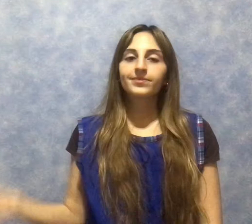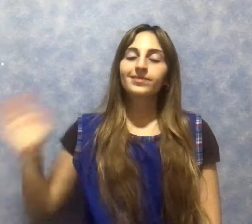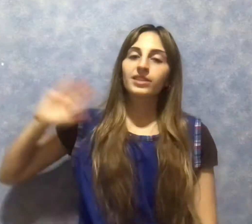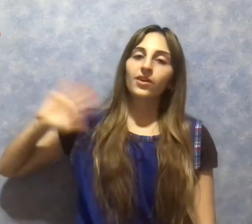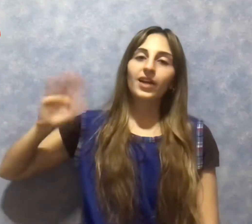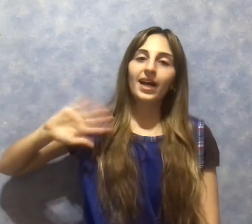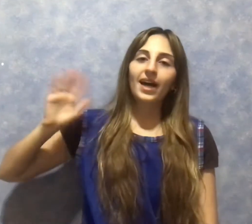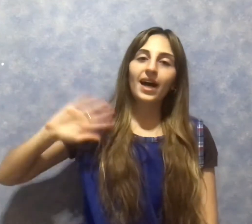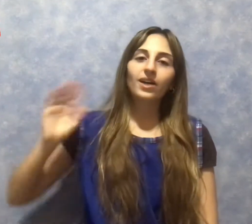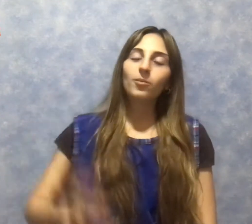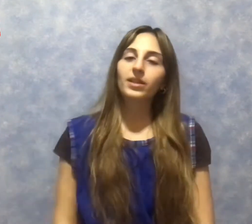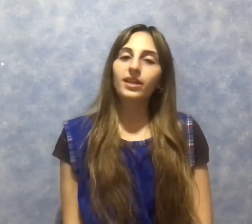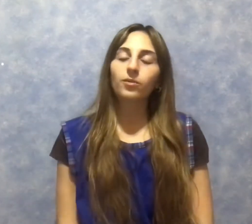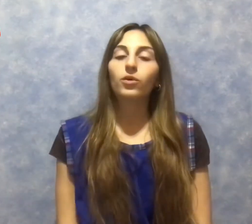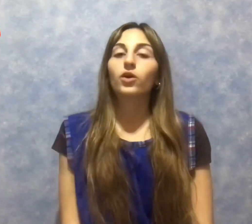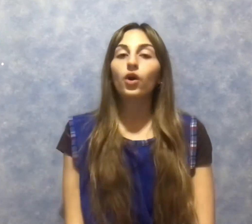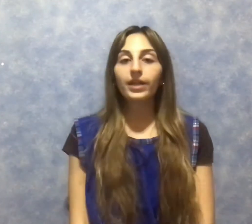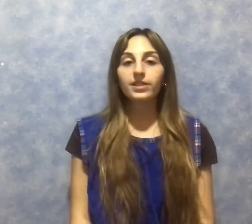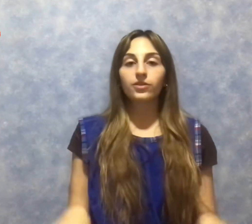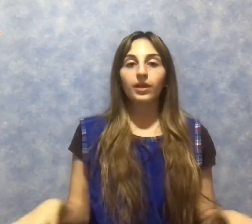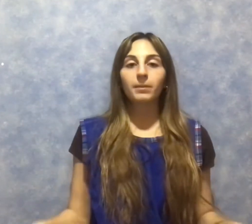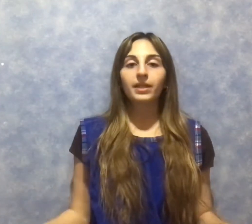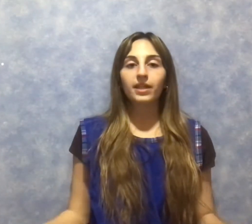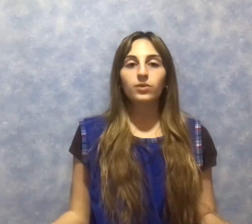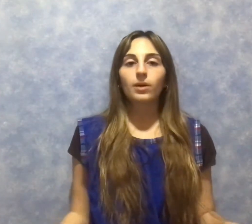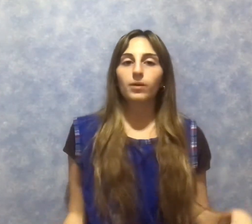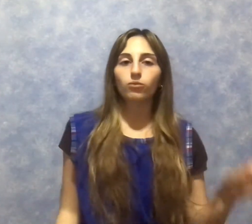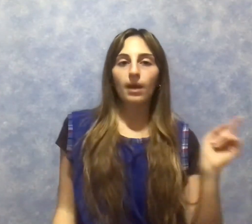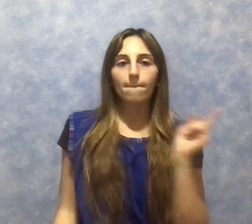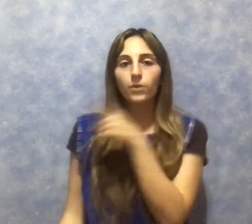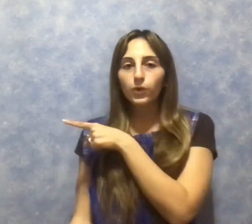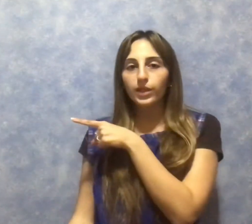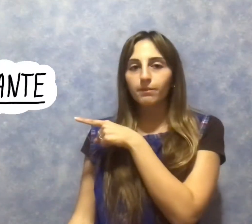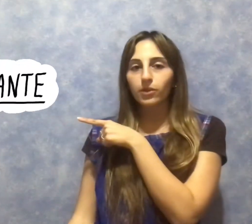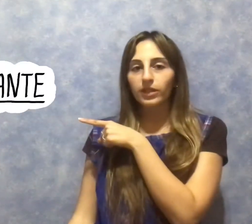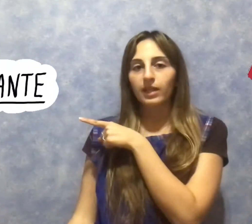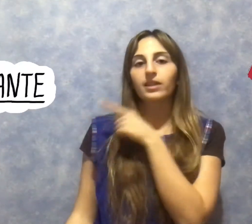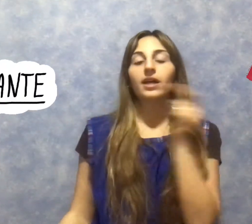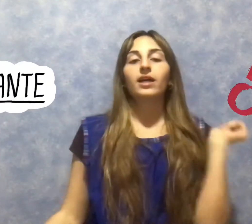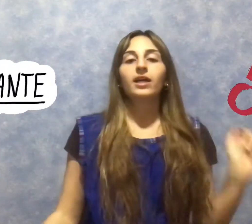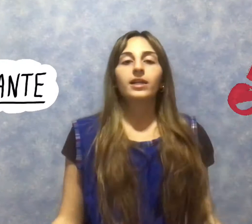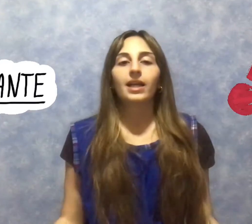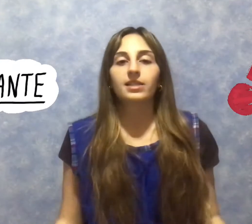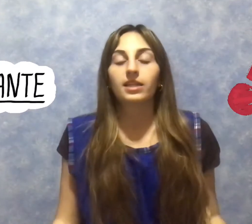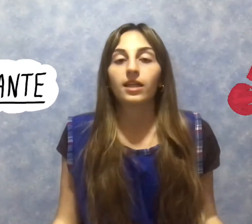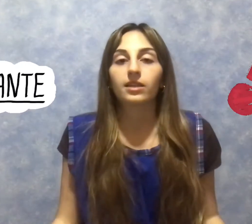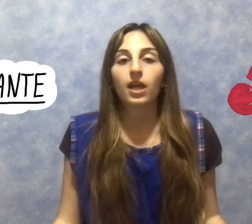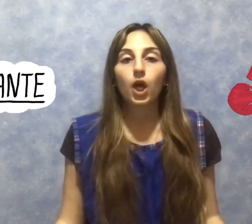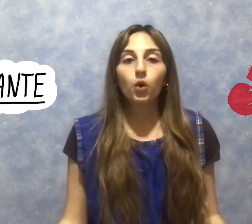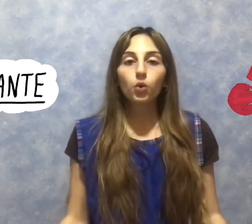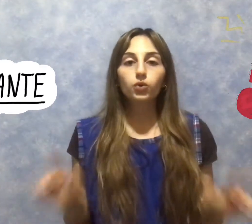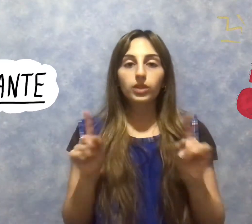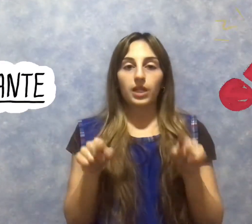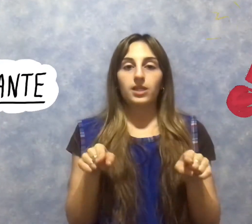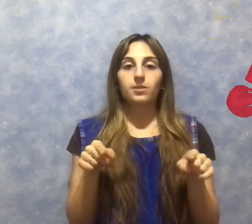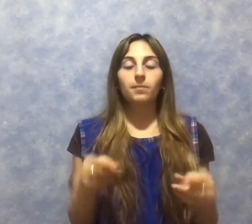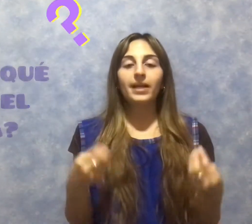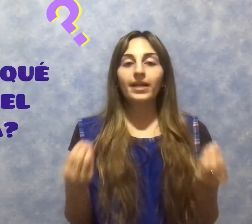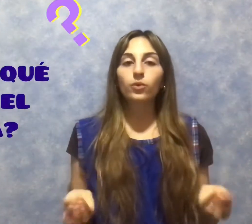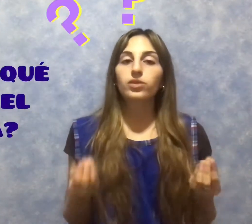Hola, ¿cómo andan? Bueno, hoy la señora Cami les quería hacer una pregunta muy importante y es la siguiente. Ustedes, ¿para qué usen